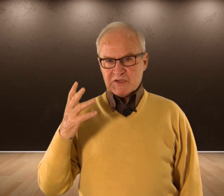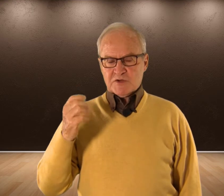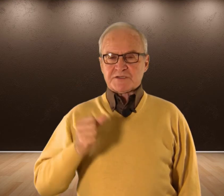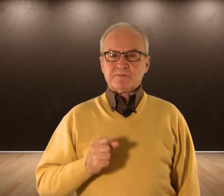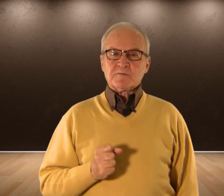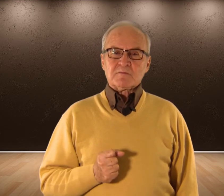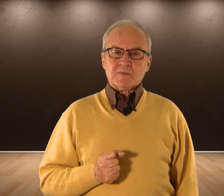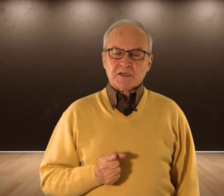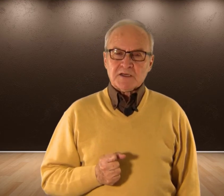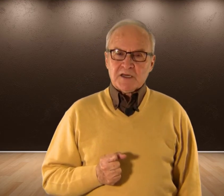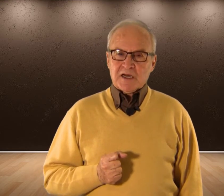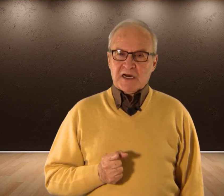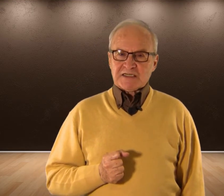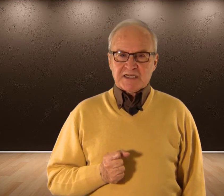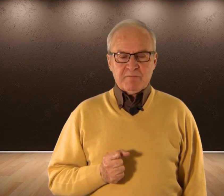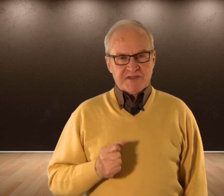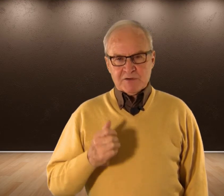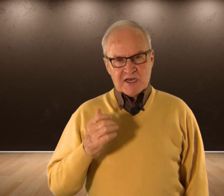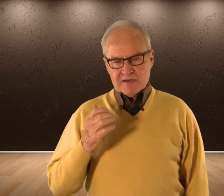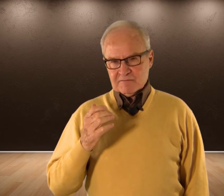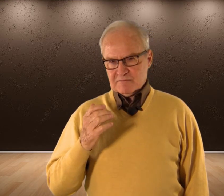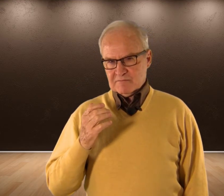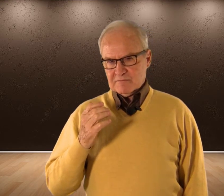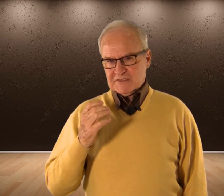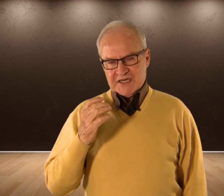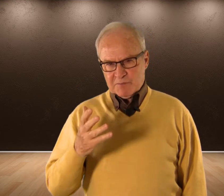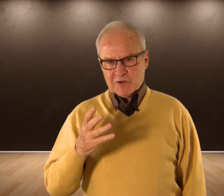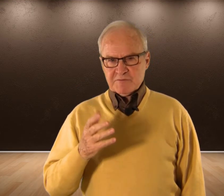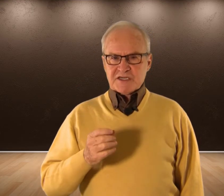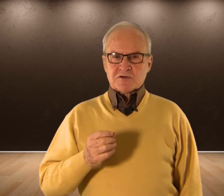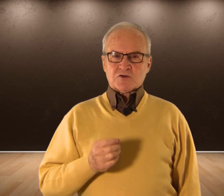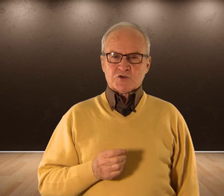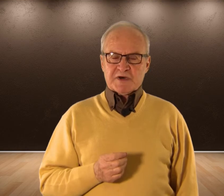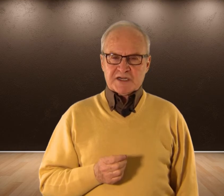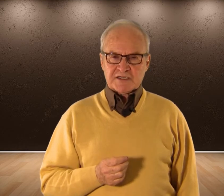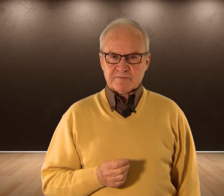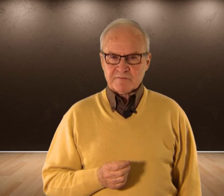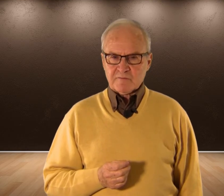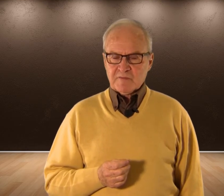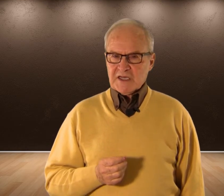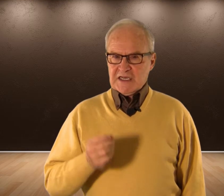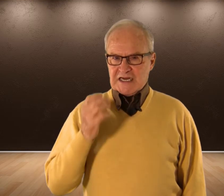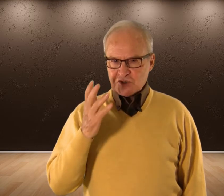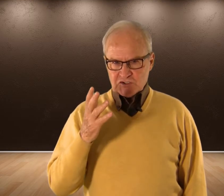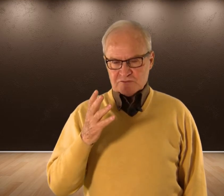maduras Hasta que empezaron a tener problemas con sus parejas Y las dos